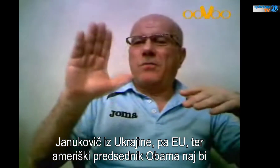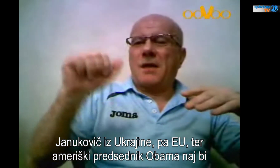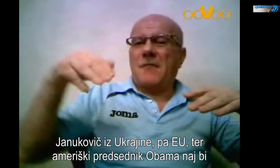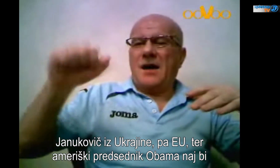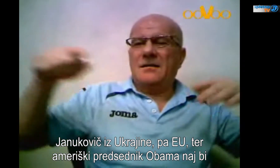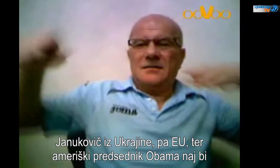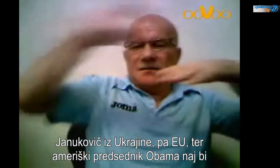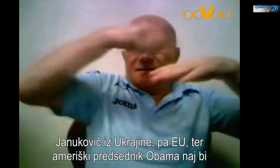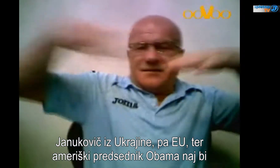Pogledajte za zaščito ruski.